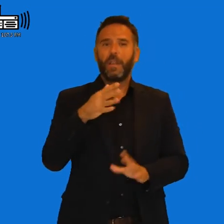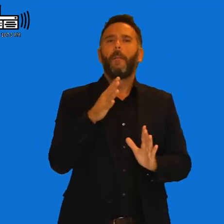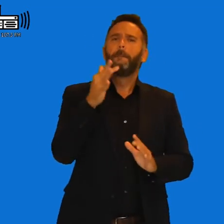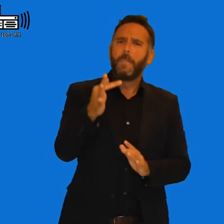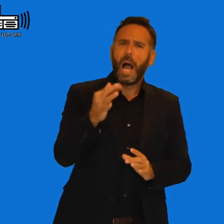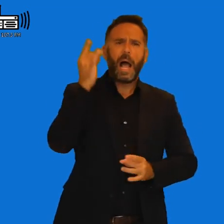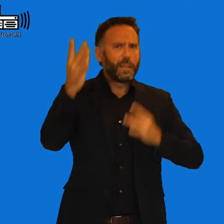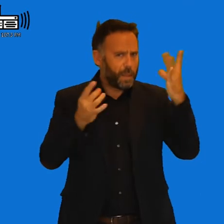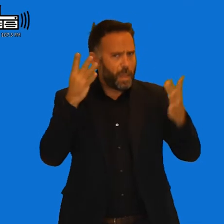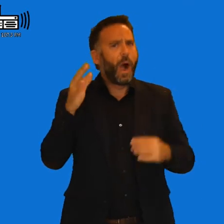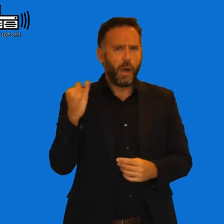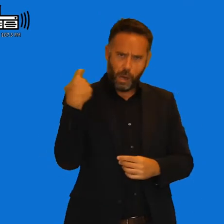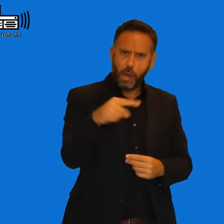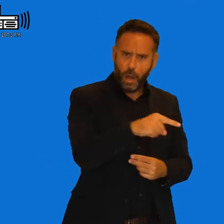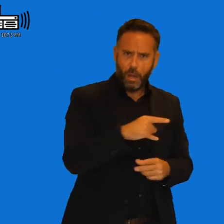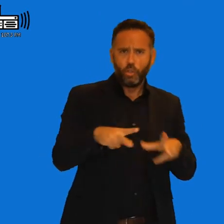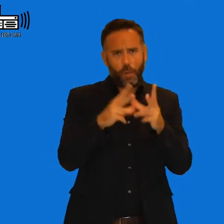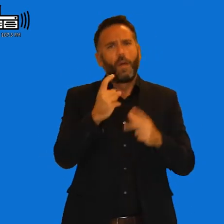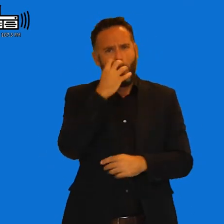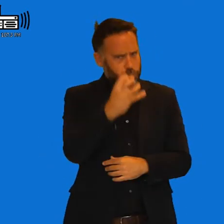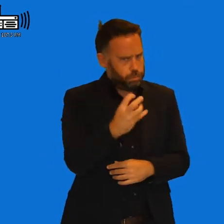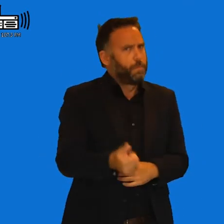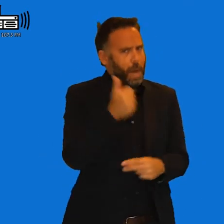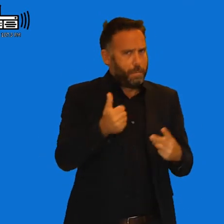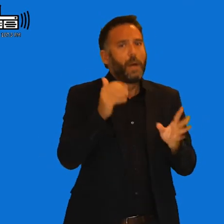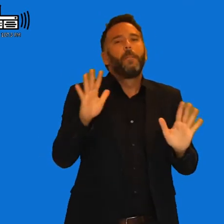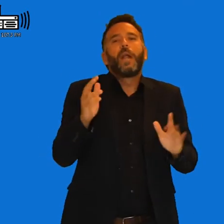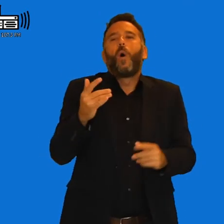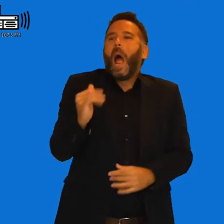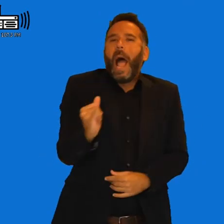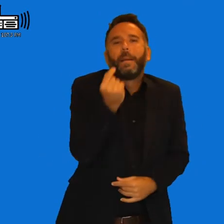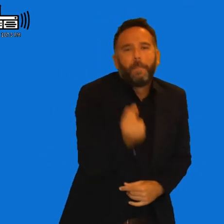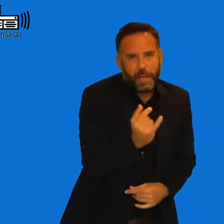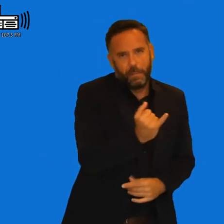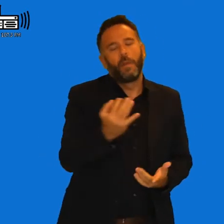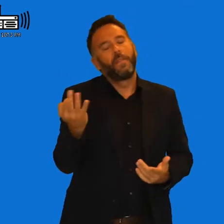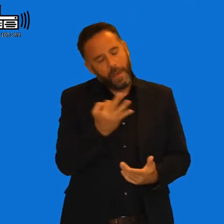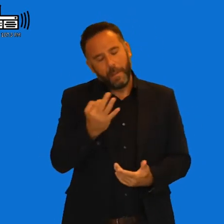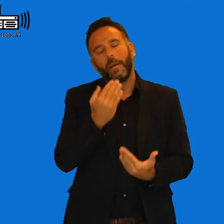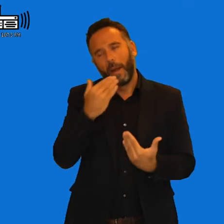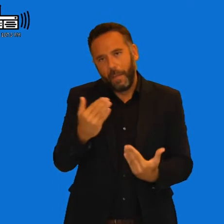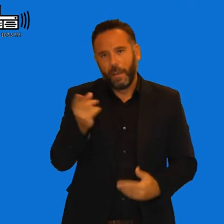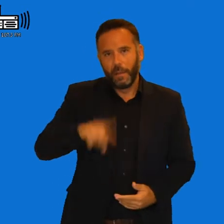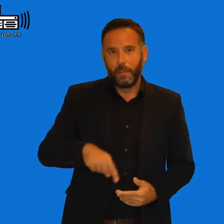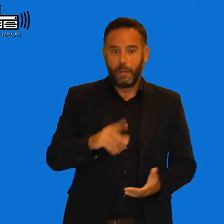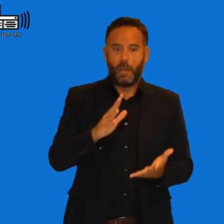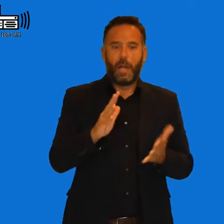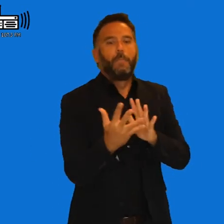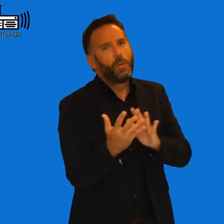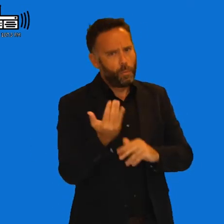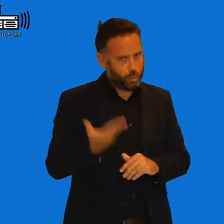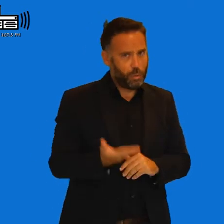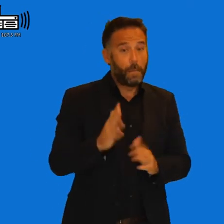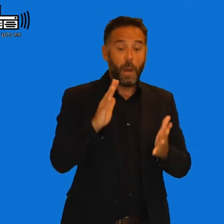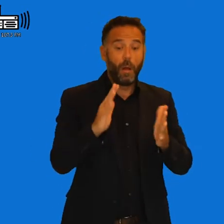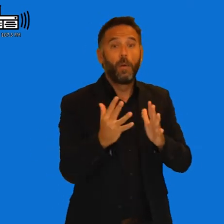sociedad. Afortunadamente queda mucho, queda mucho, pero bueno, es de bien nacido ser agradecido. Exactamente, no, hombre, se han dado un camino importante, pero ese